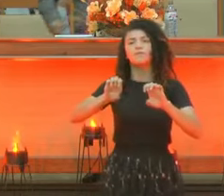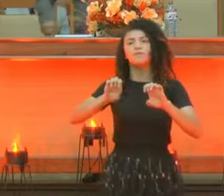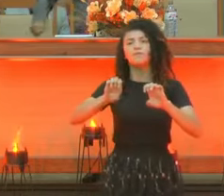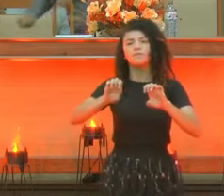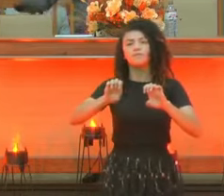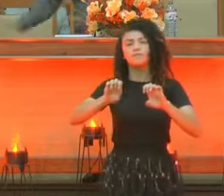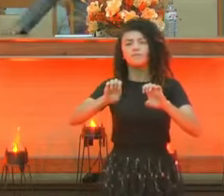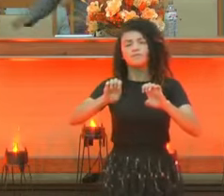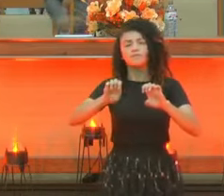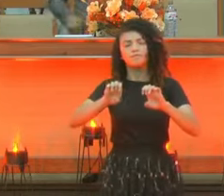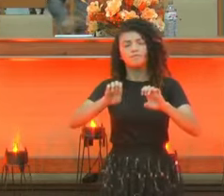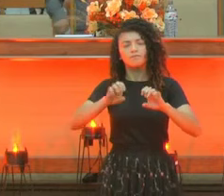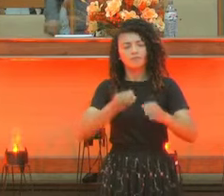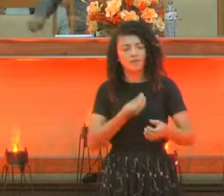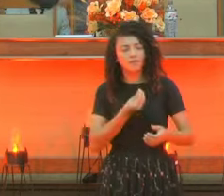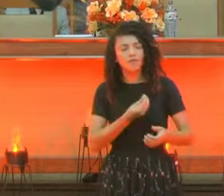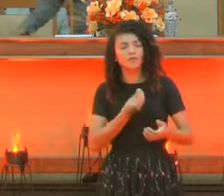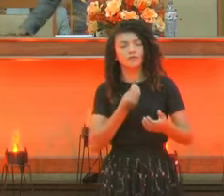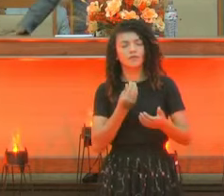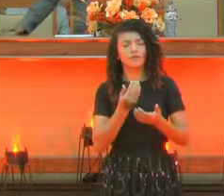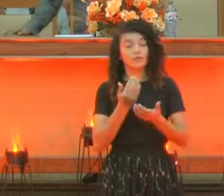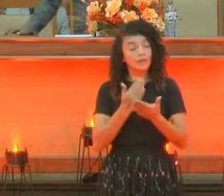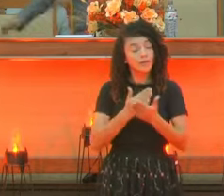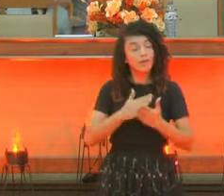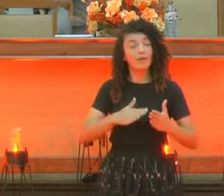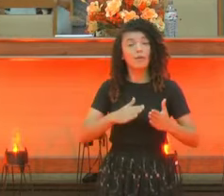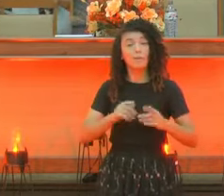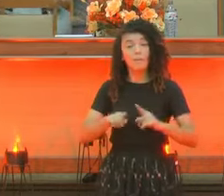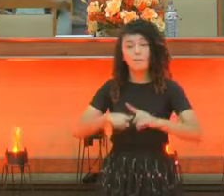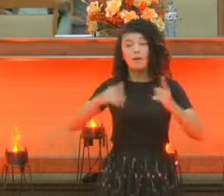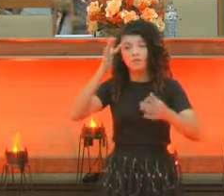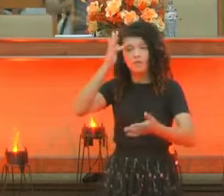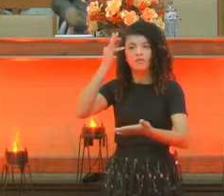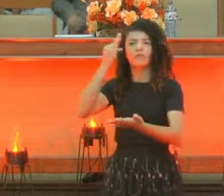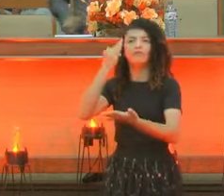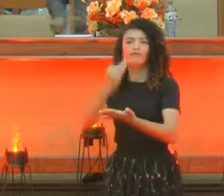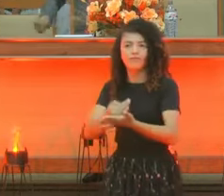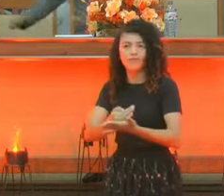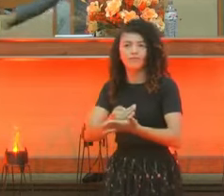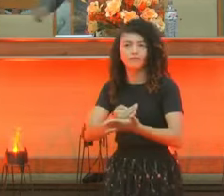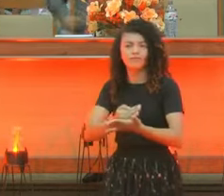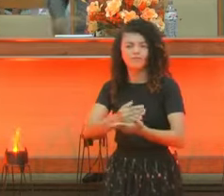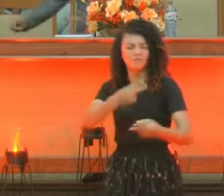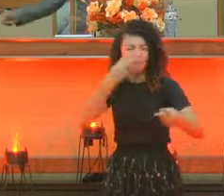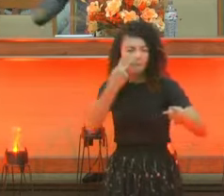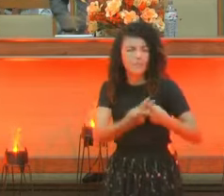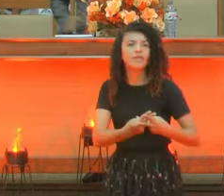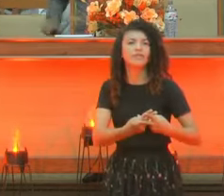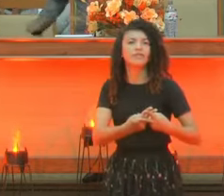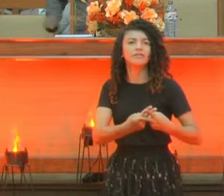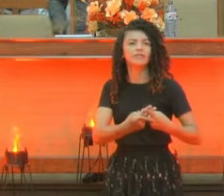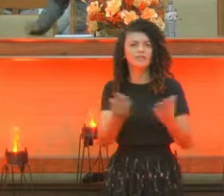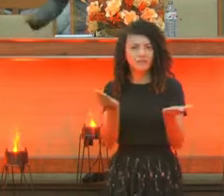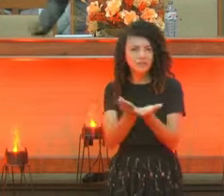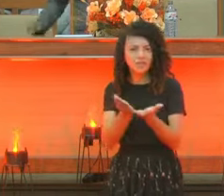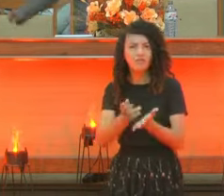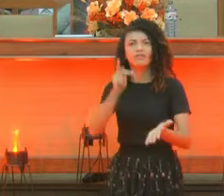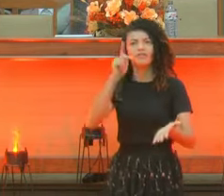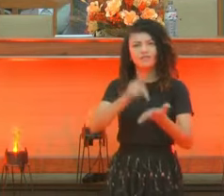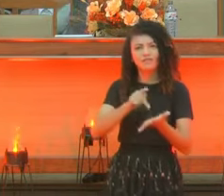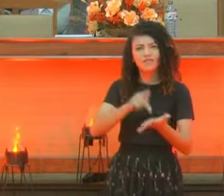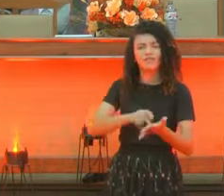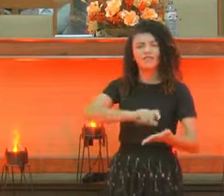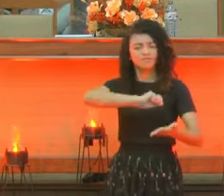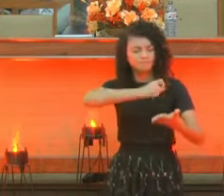Eu acabei a. E guardei a. Ele preso. É assim que é crença. Acabei a carreira e guardei a fé. Agora o que me aguarda.